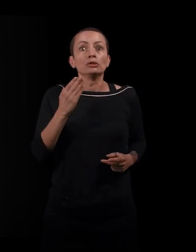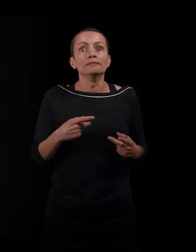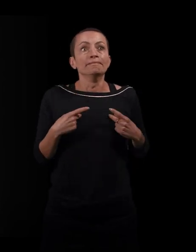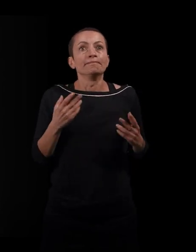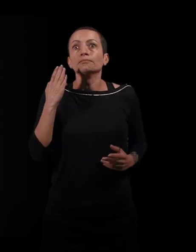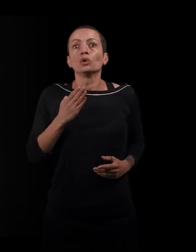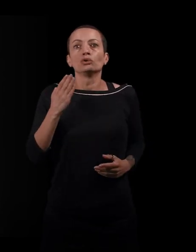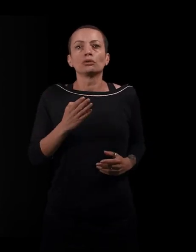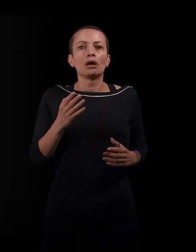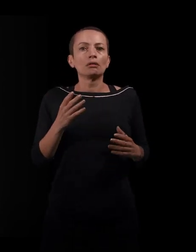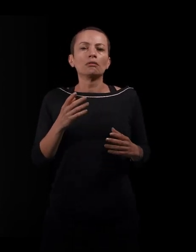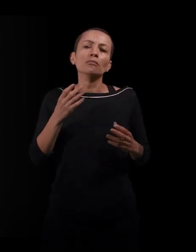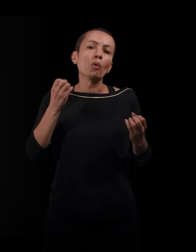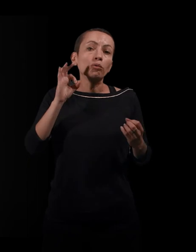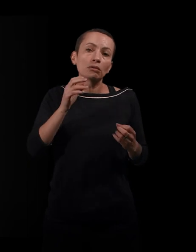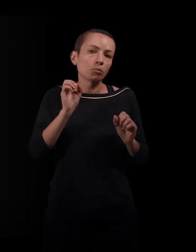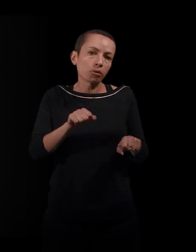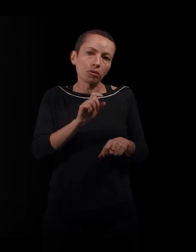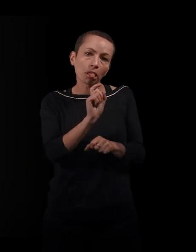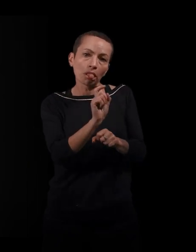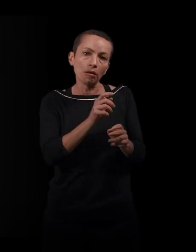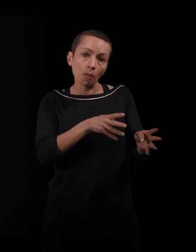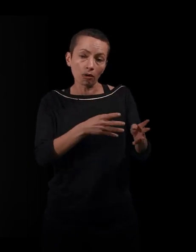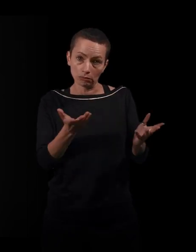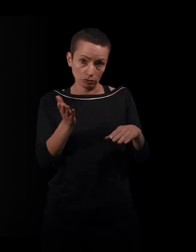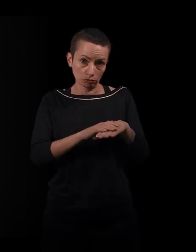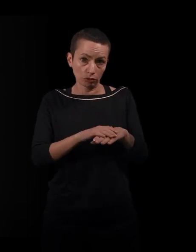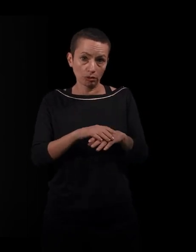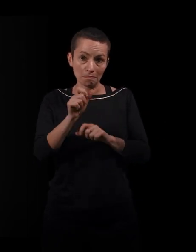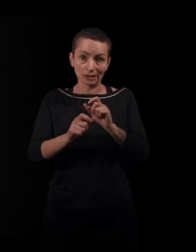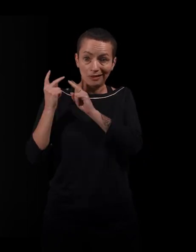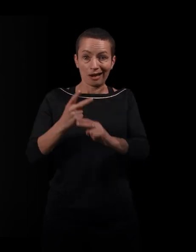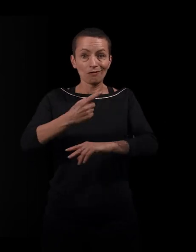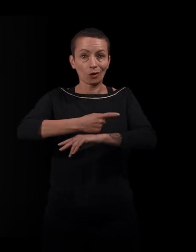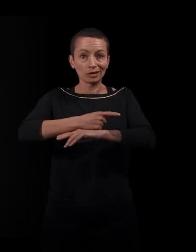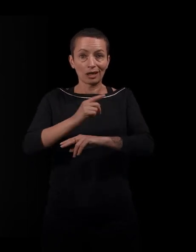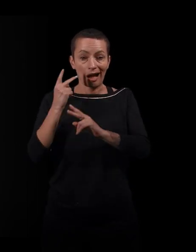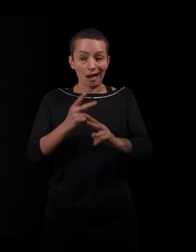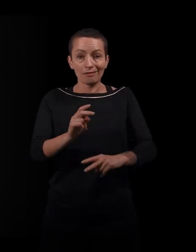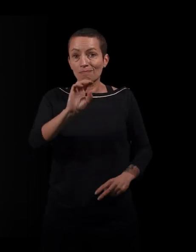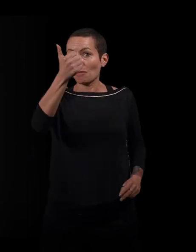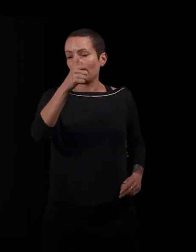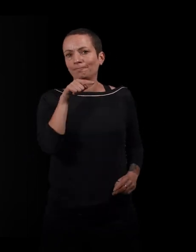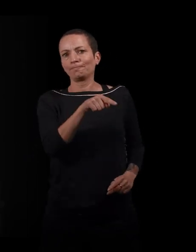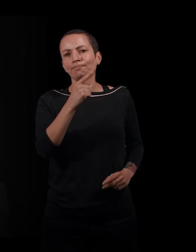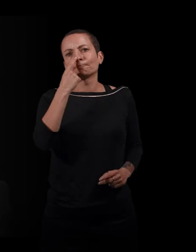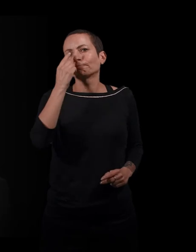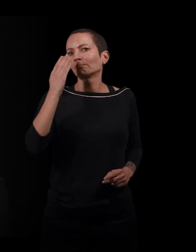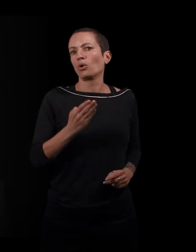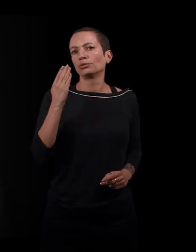stigmatiser les réseaux sociaux, etc., mais de fait, pour les personnes qui arrivent,'est devenu une ressource absolument fondamentale, ne serait-ce que pour